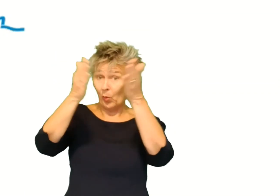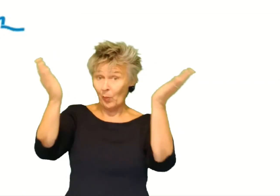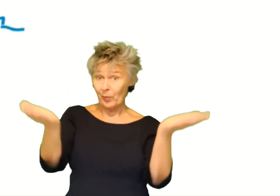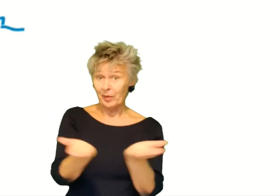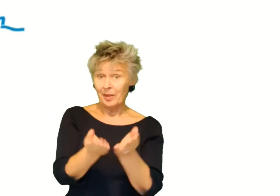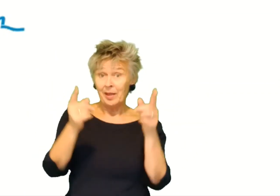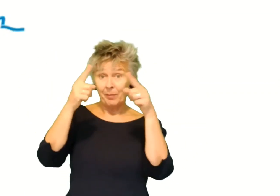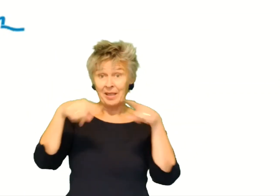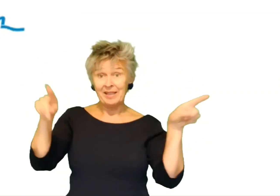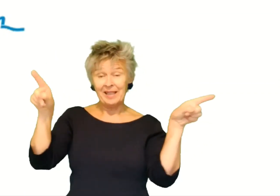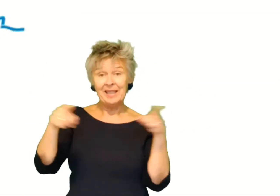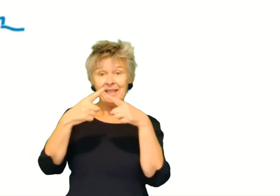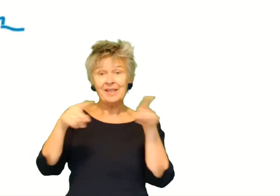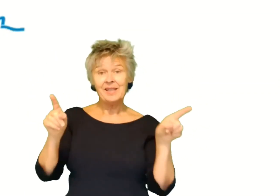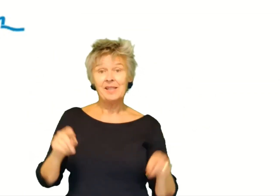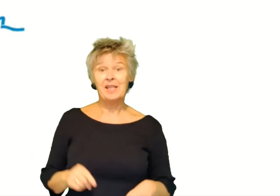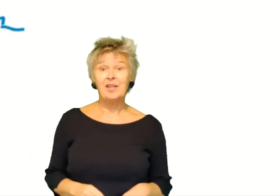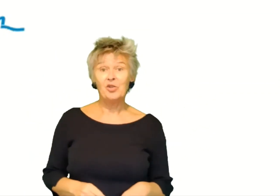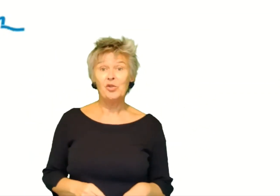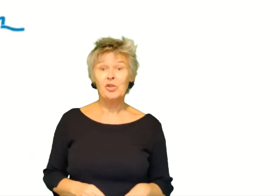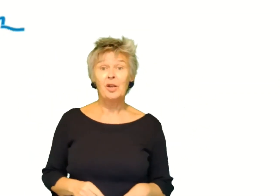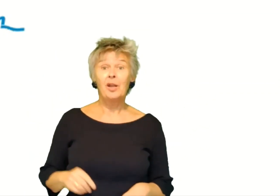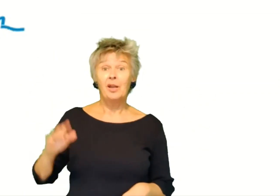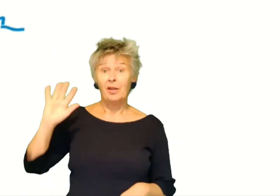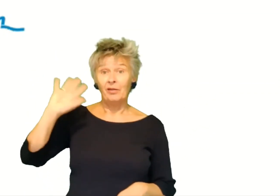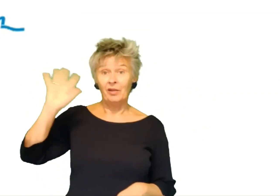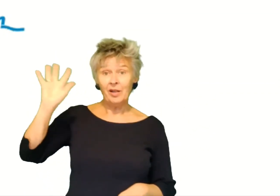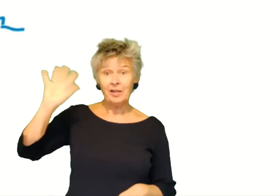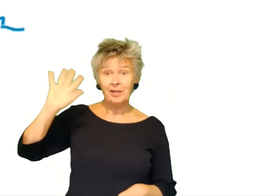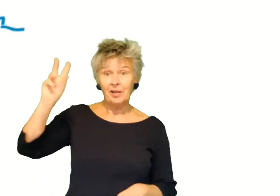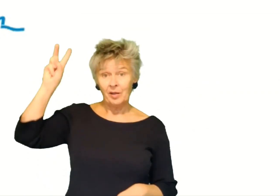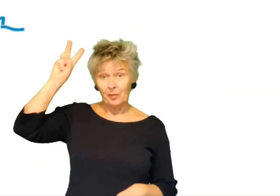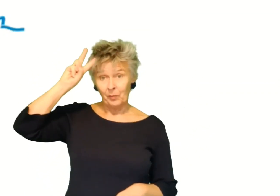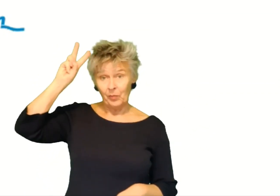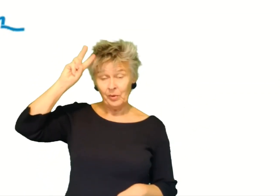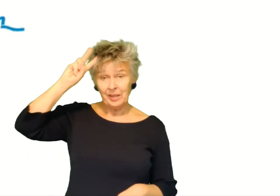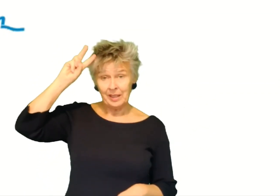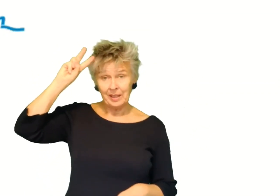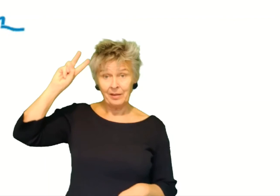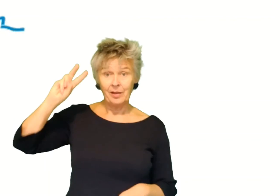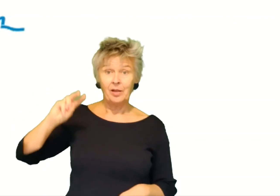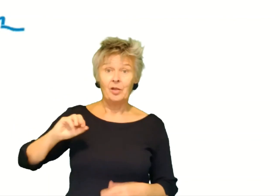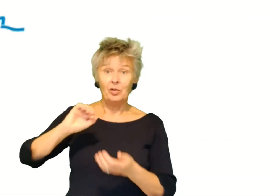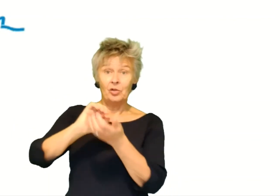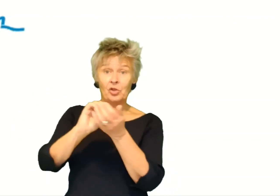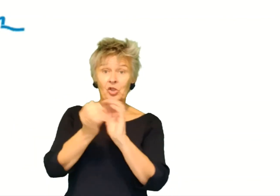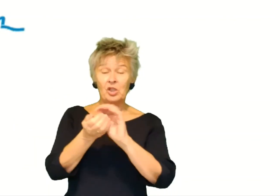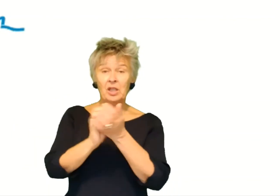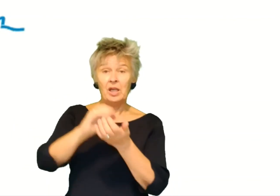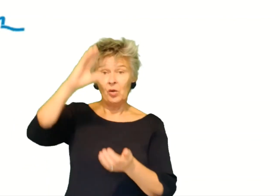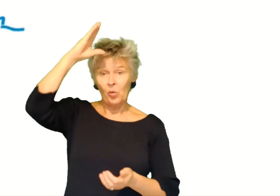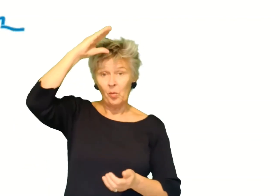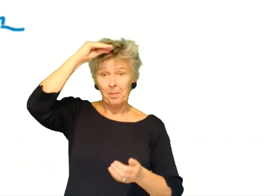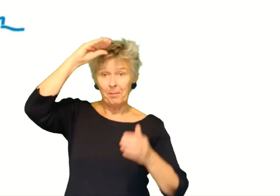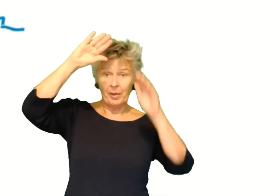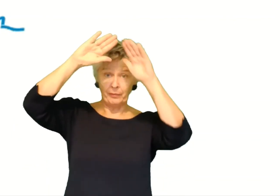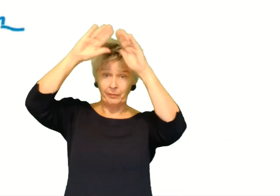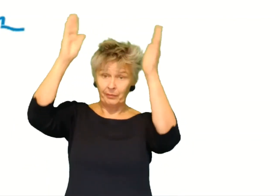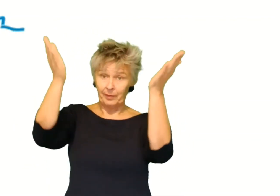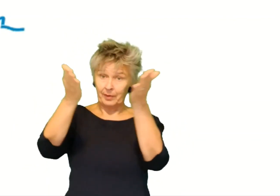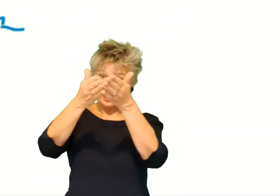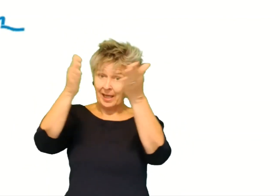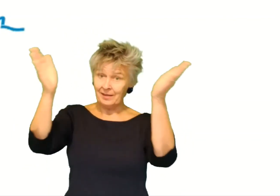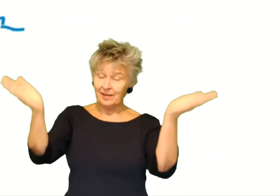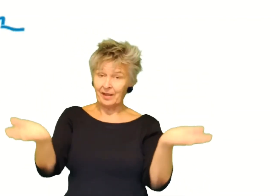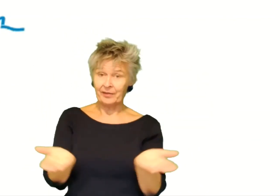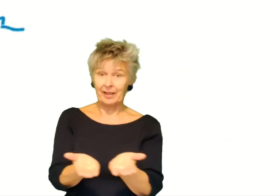sneeuwpop. Maar in het liedje zingen ze dus Dag, meneer, de sneeuwman.